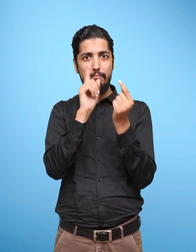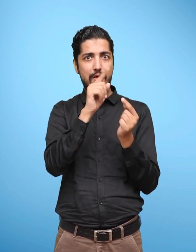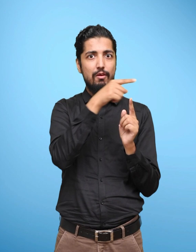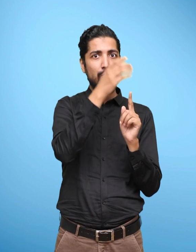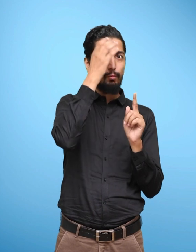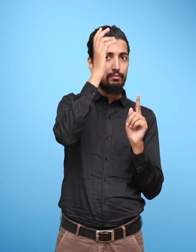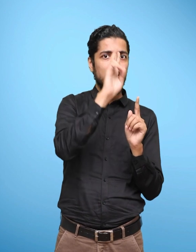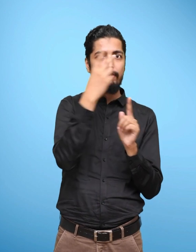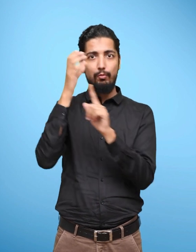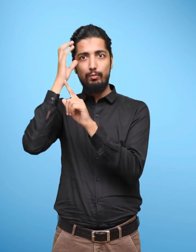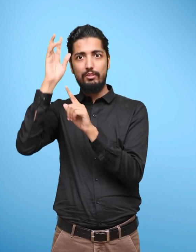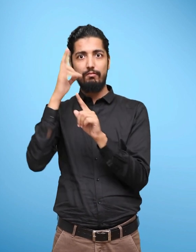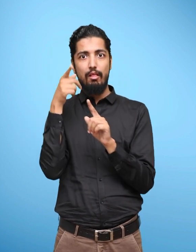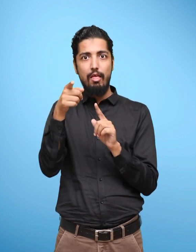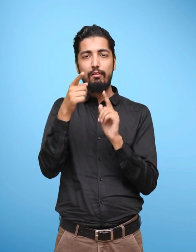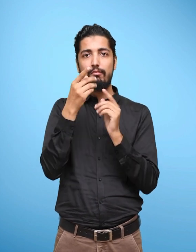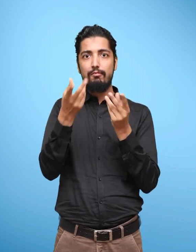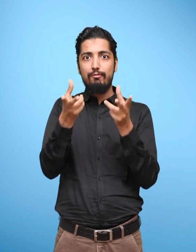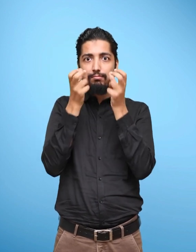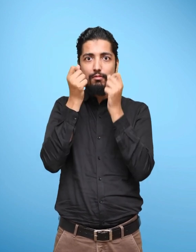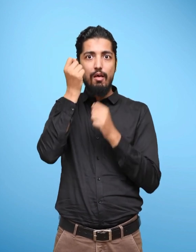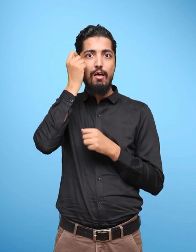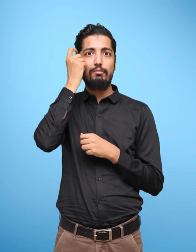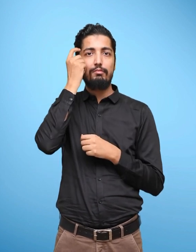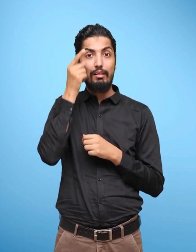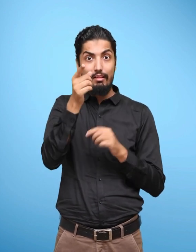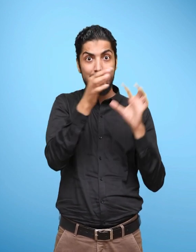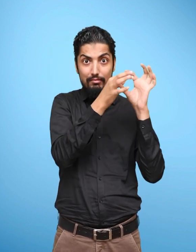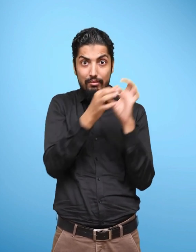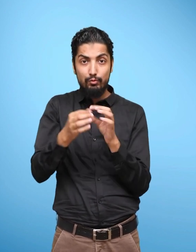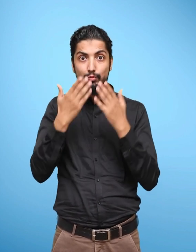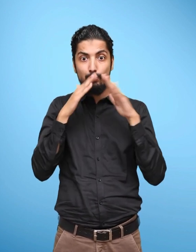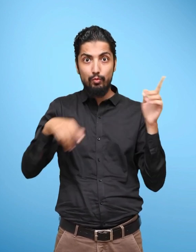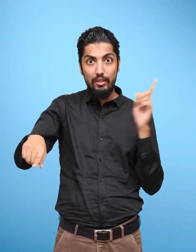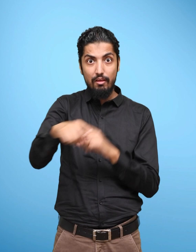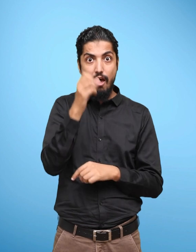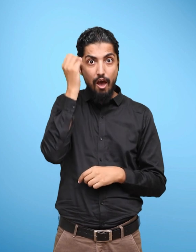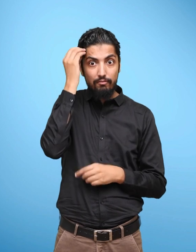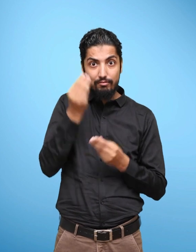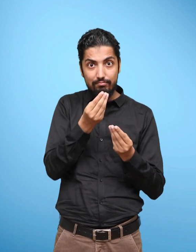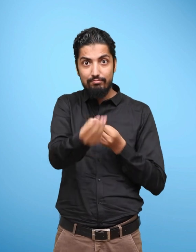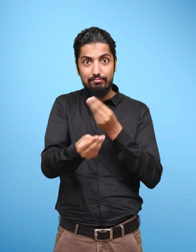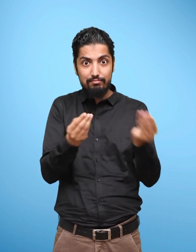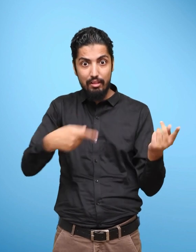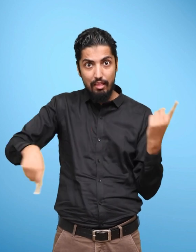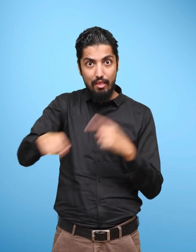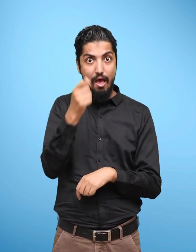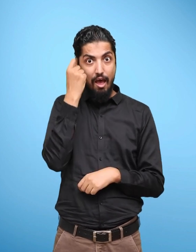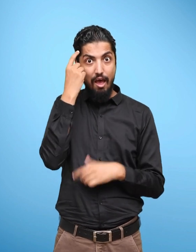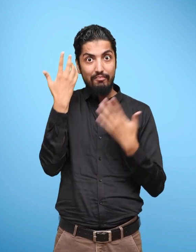Since a child who is phonologically aware is more likely to become a successful reader,